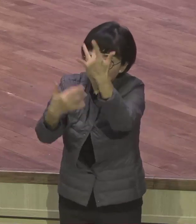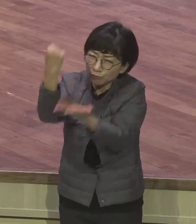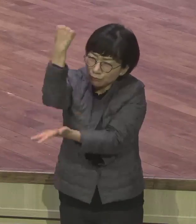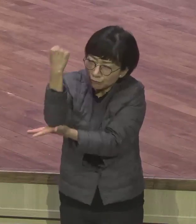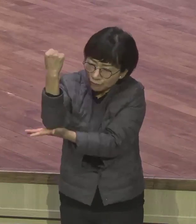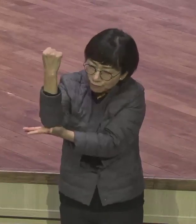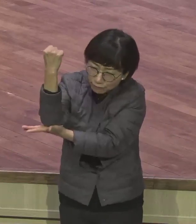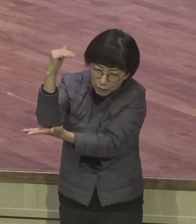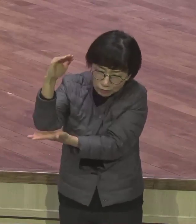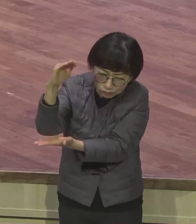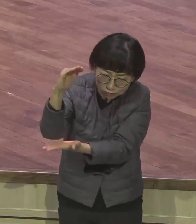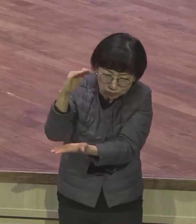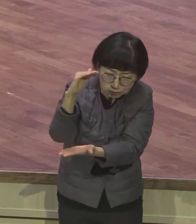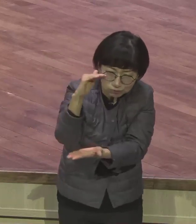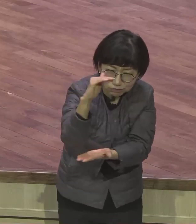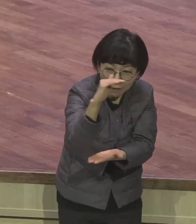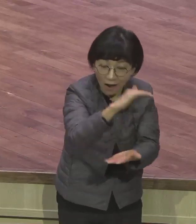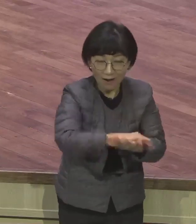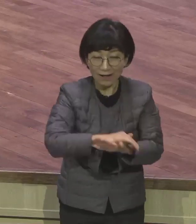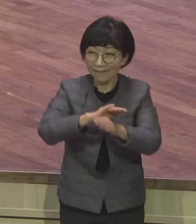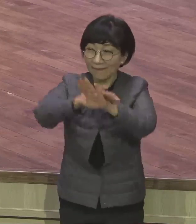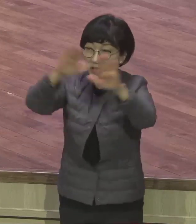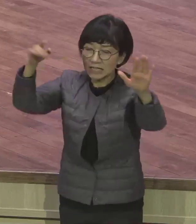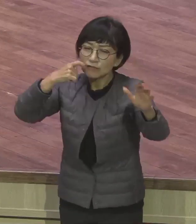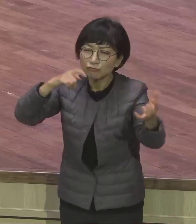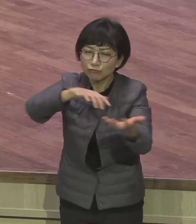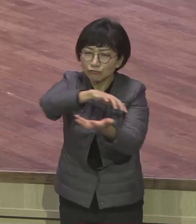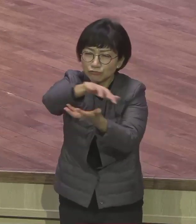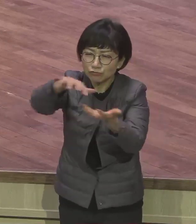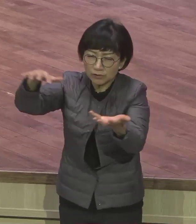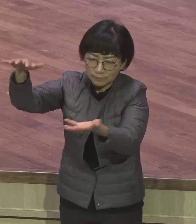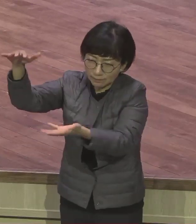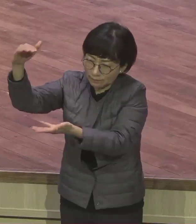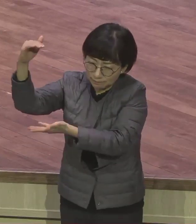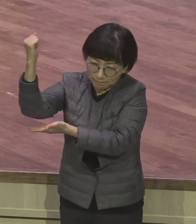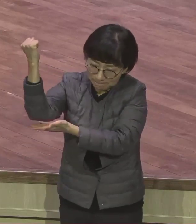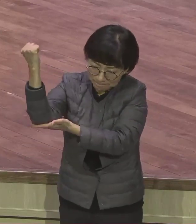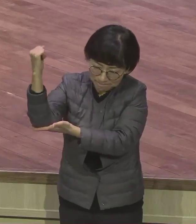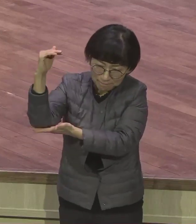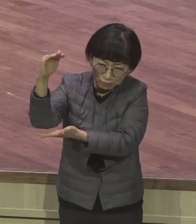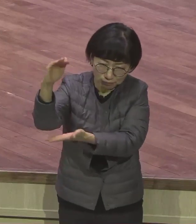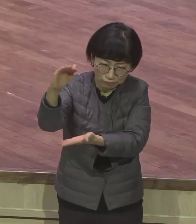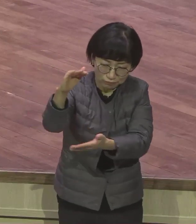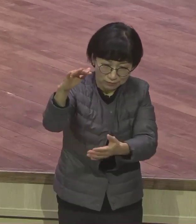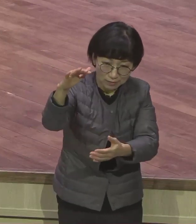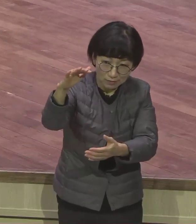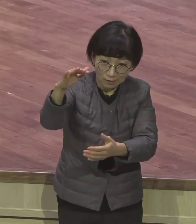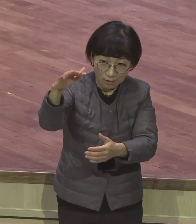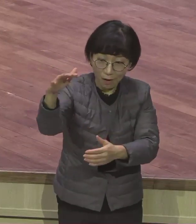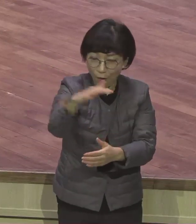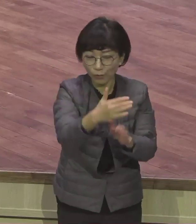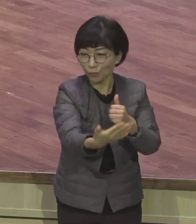무섭거든요 춥고 불기동으로 팍 짐승들이 밤에 활동을 하거든요 밤에 불기동